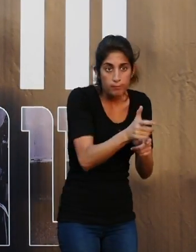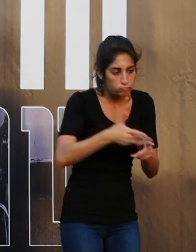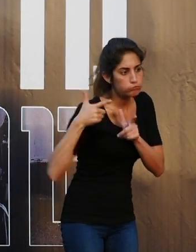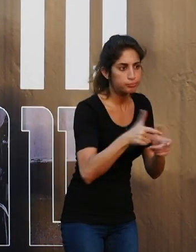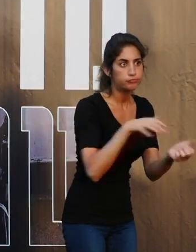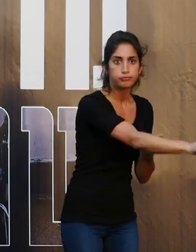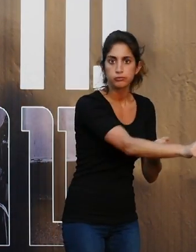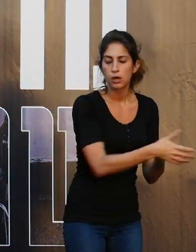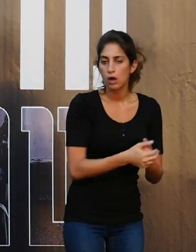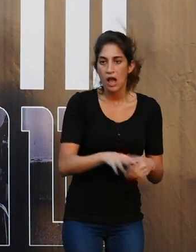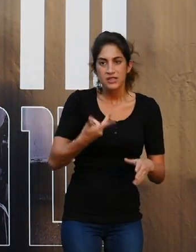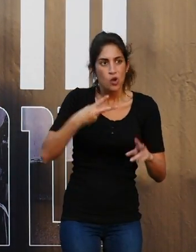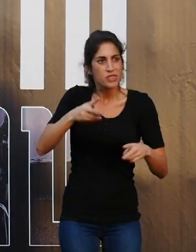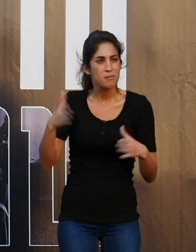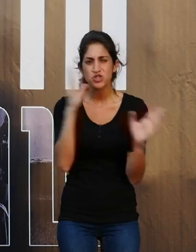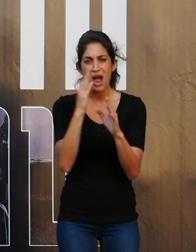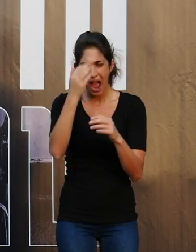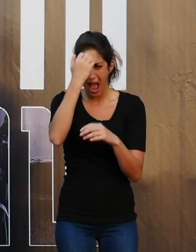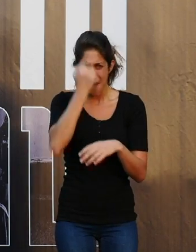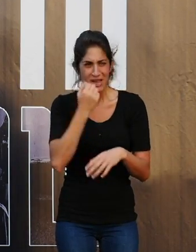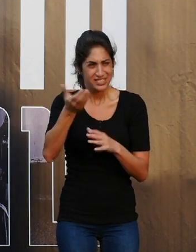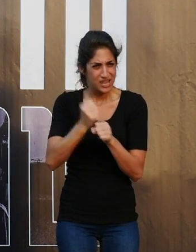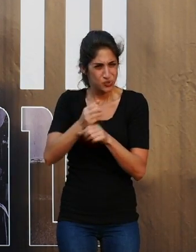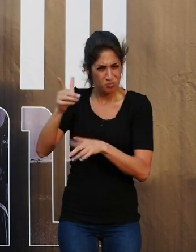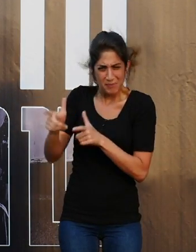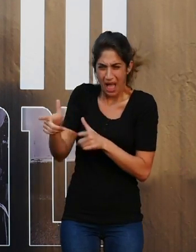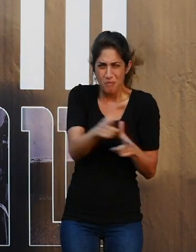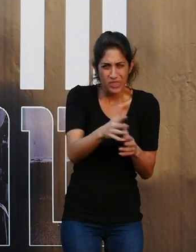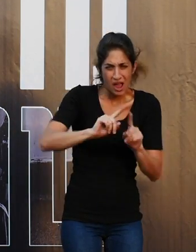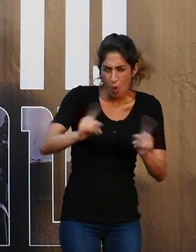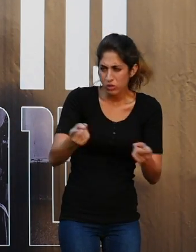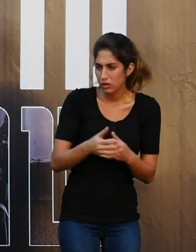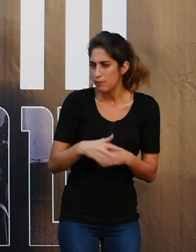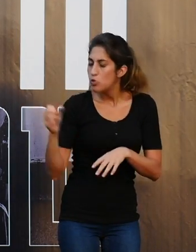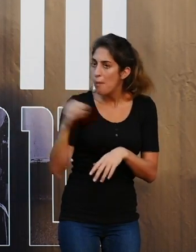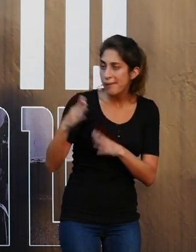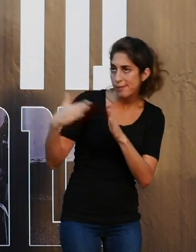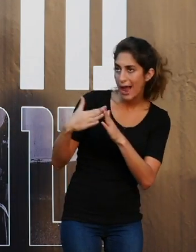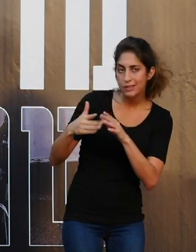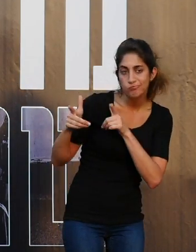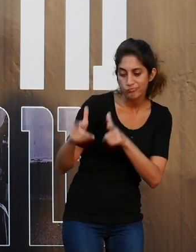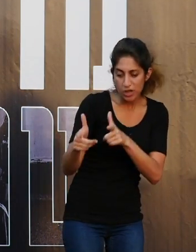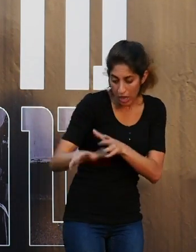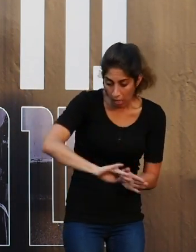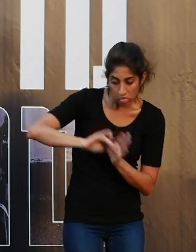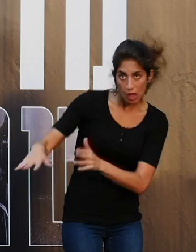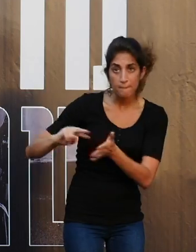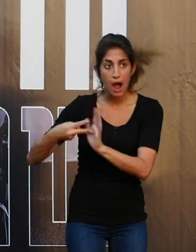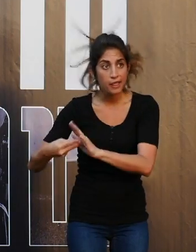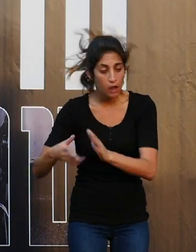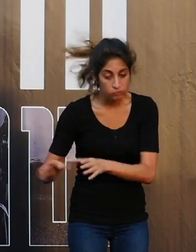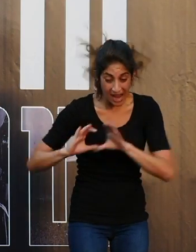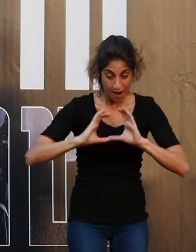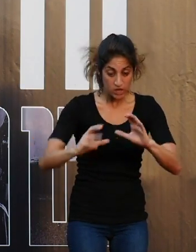שהרבה פעמים מה שהחמאס עשו במלחמות אחרות זה שהם היו יורים מבית, זורקים את הנשק בחדר ועוברים את הכביש ונכנסים